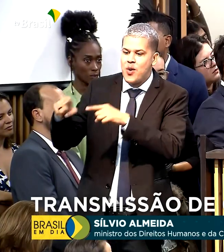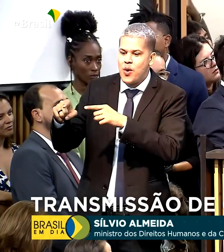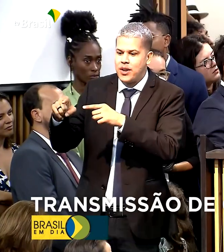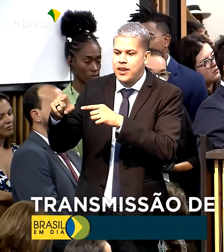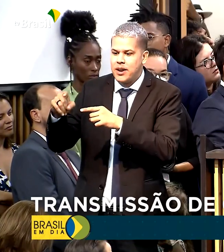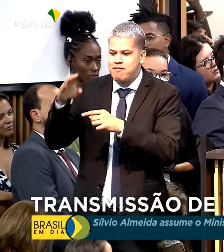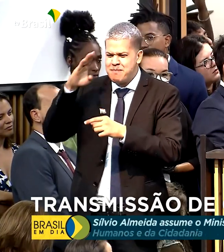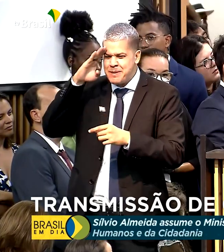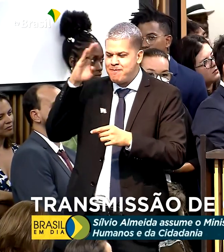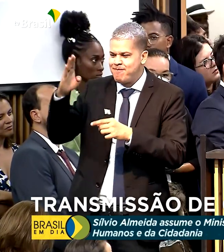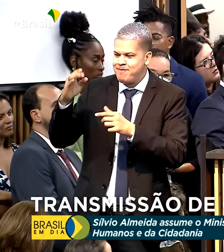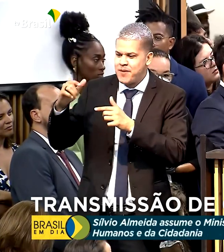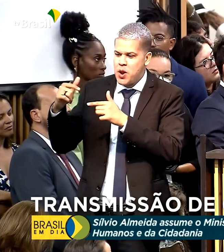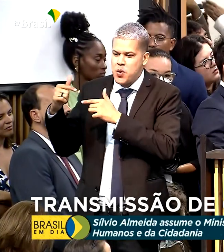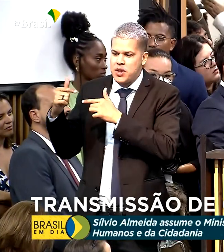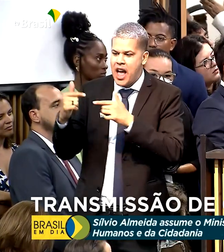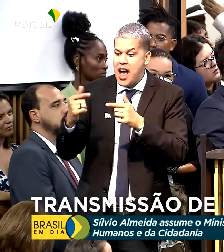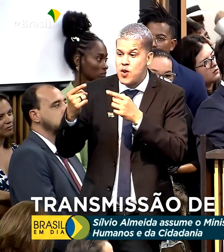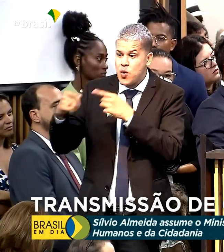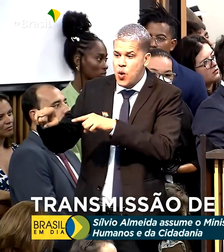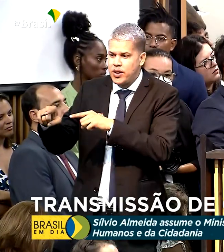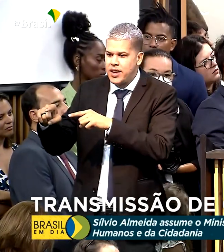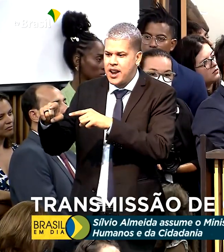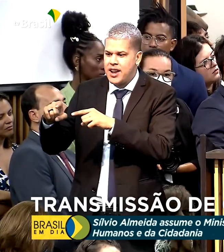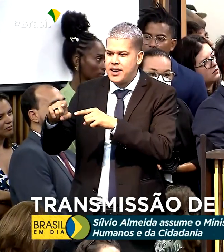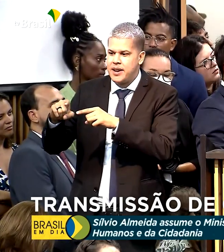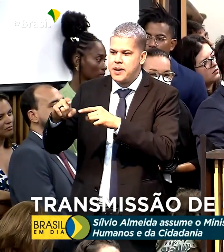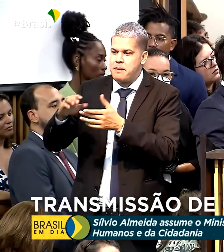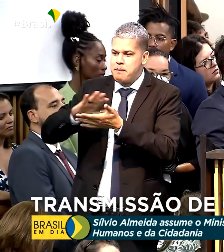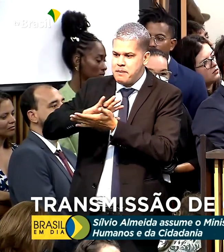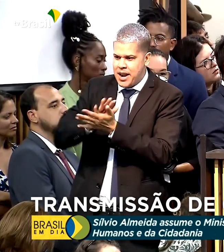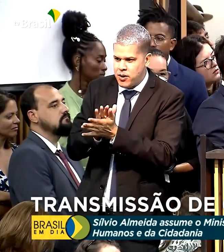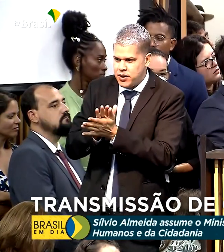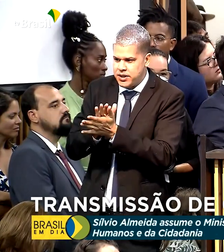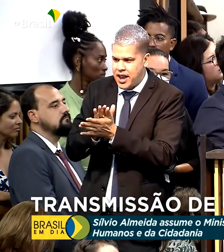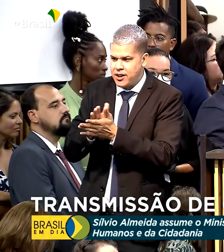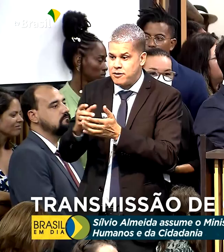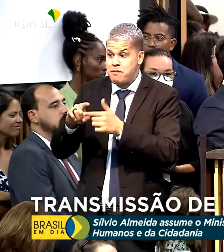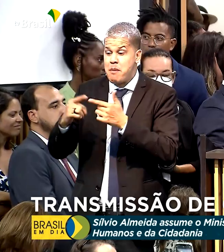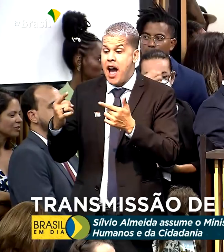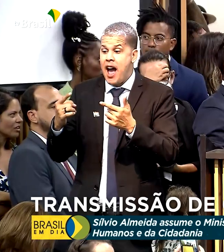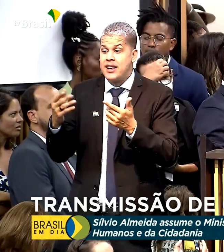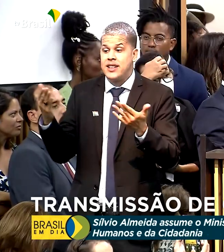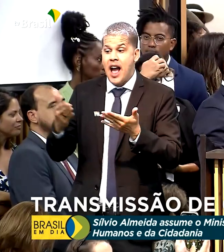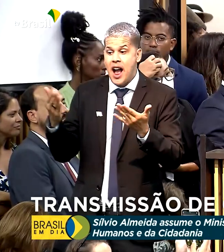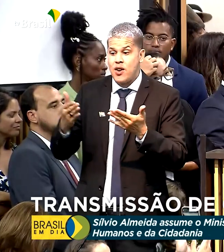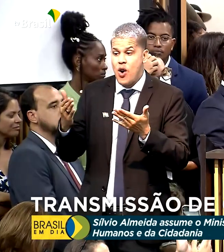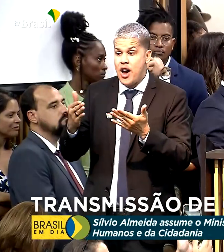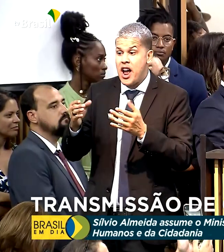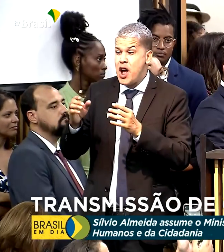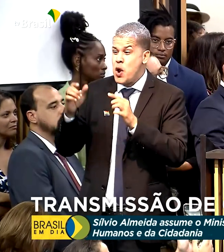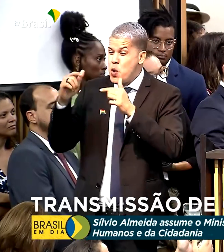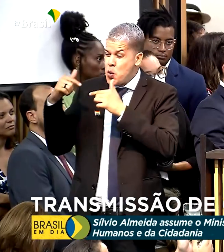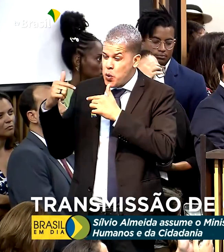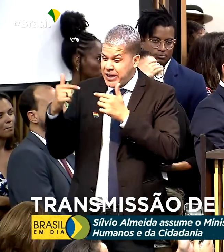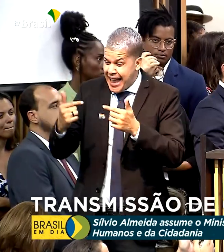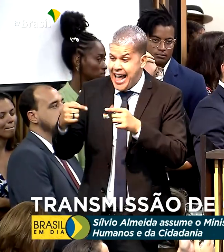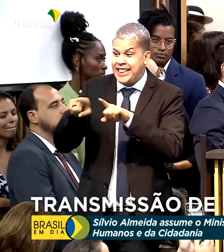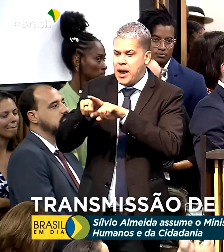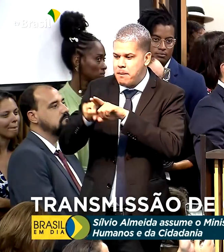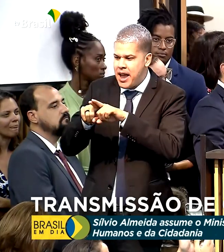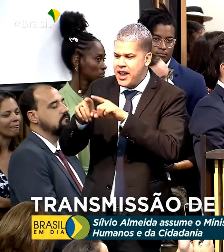assassinato de jovens pobres e negros, lutar contra um direito administrativo que rouba camelôs, lutar contra um direito